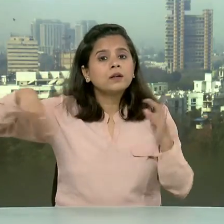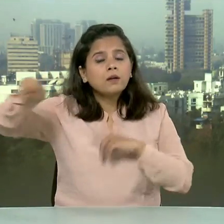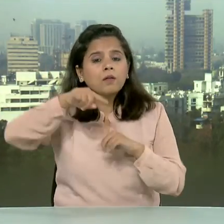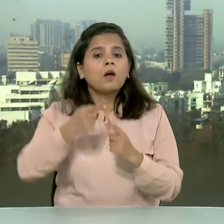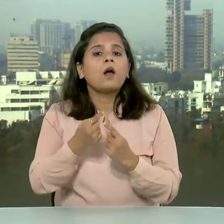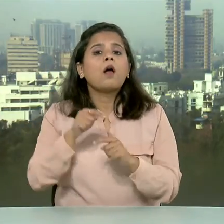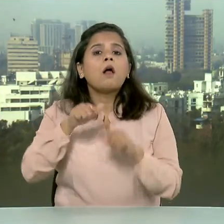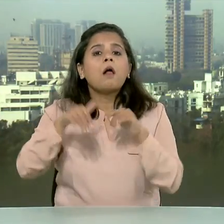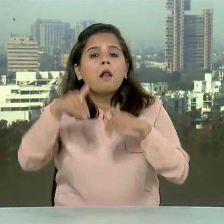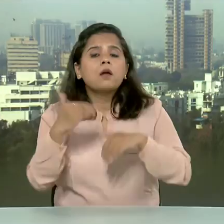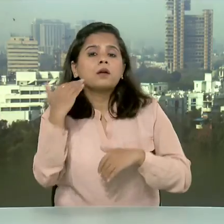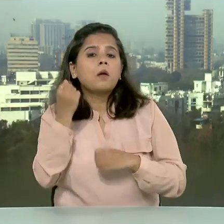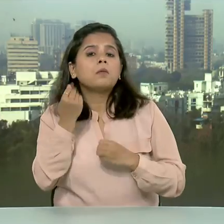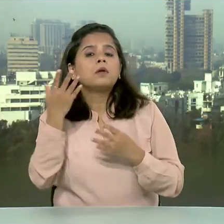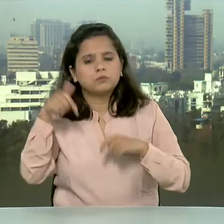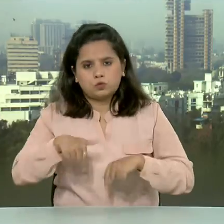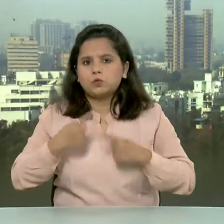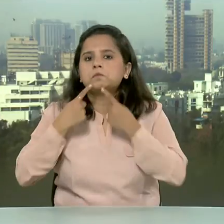कर देगा